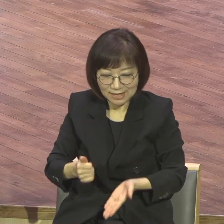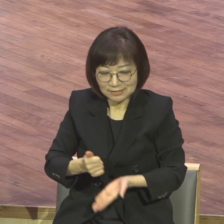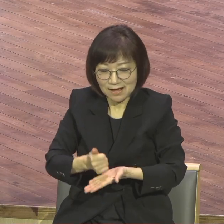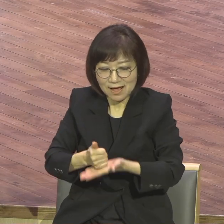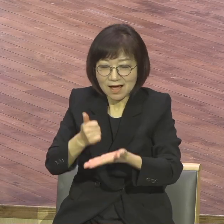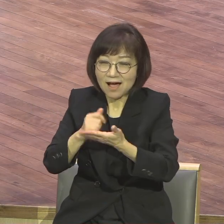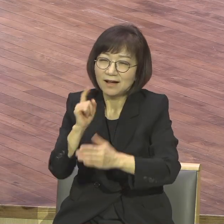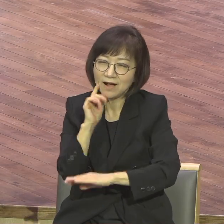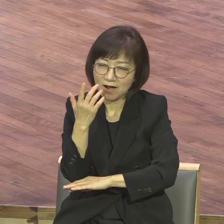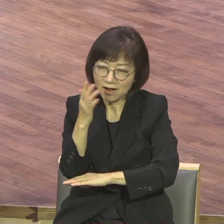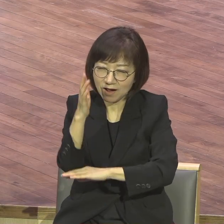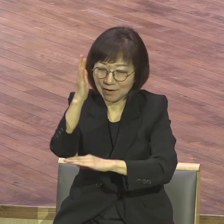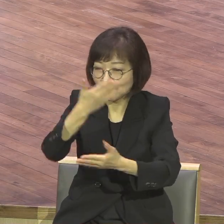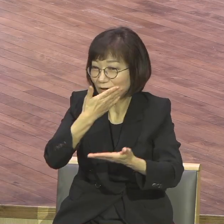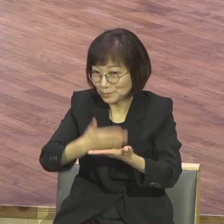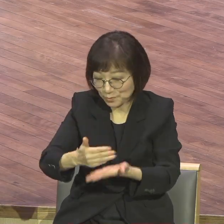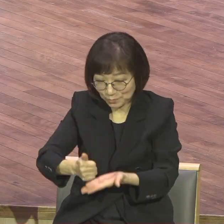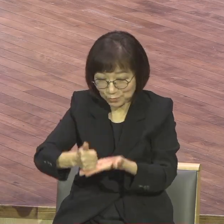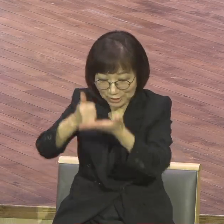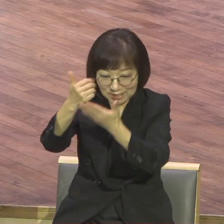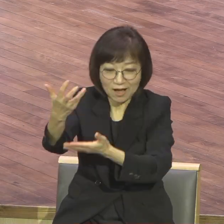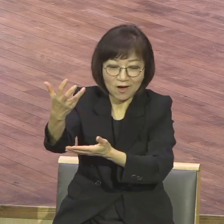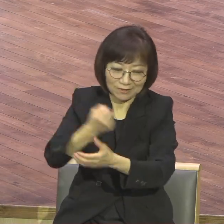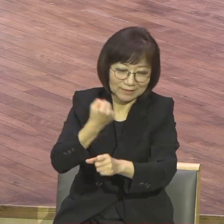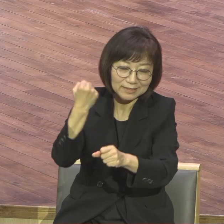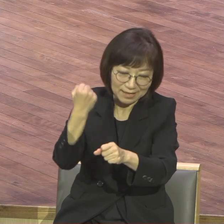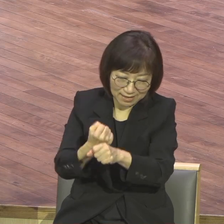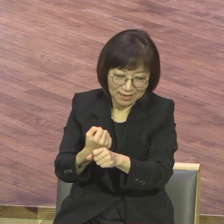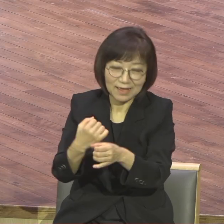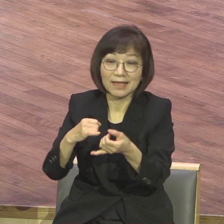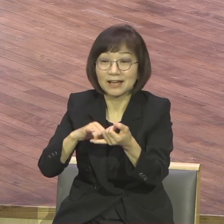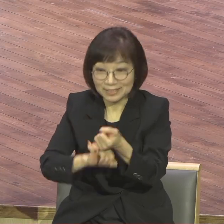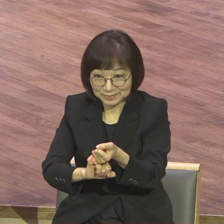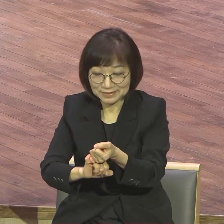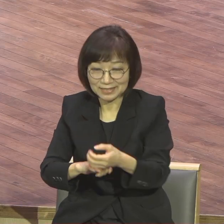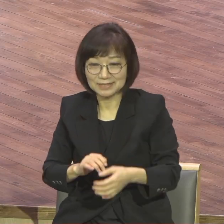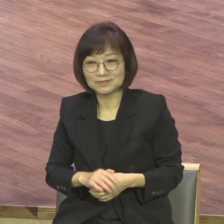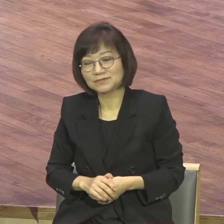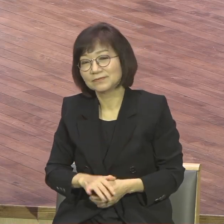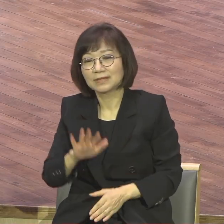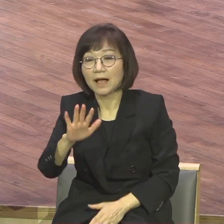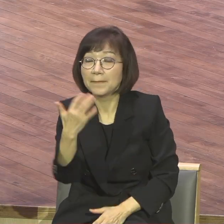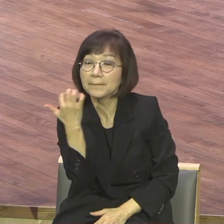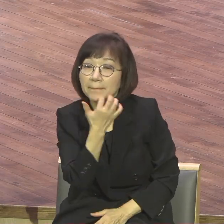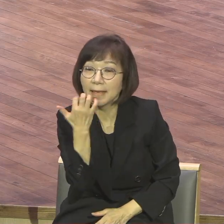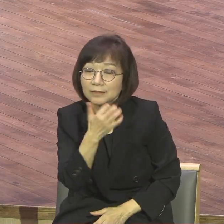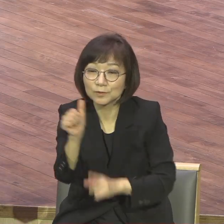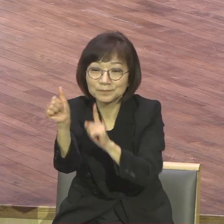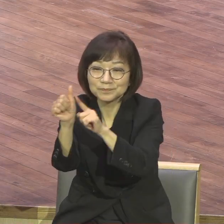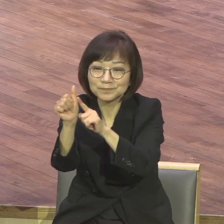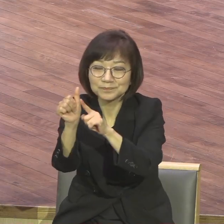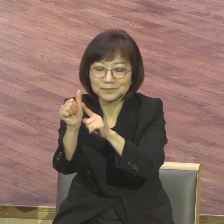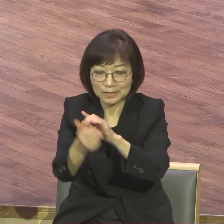종기를 얻게 하려 할 것입니다. 베드로는 부활의 산소망을 가진 믿음이